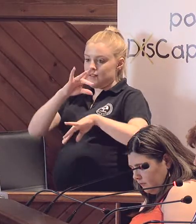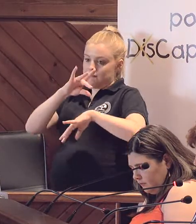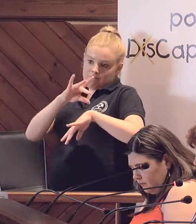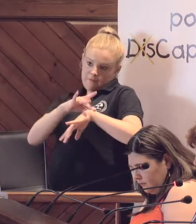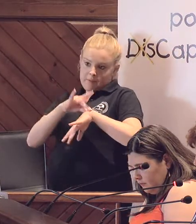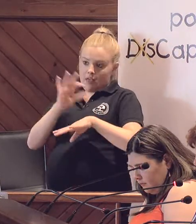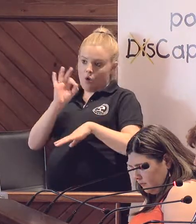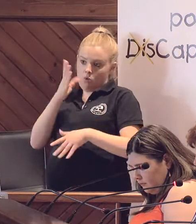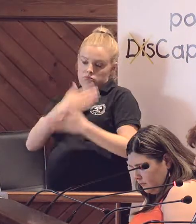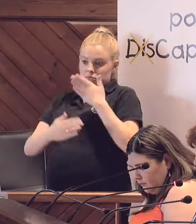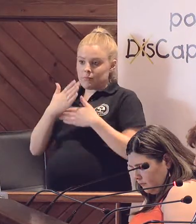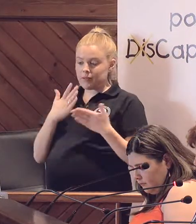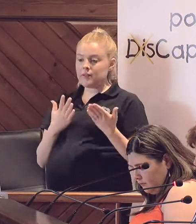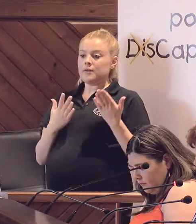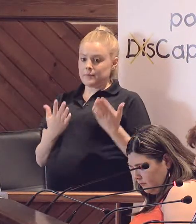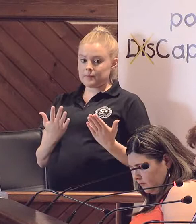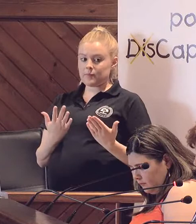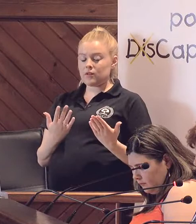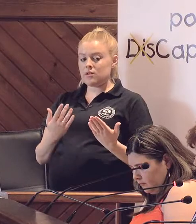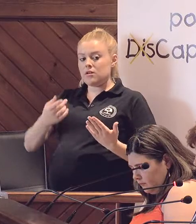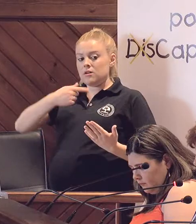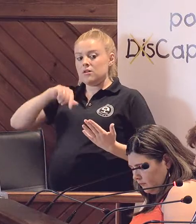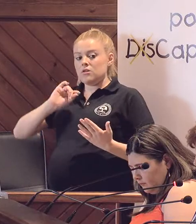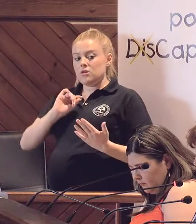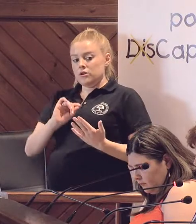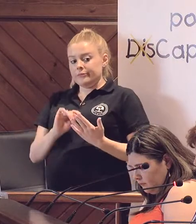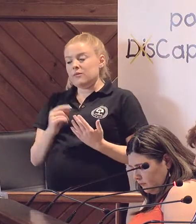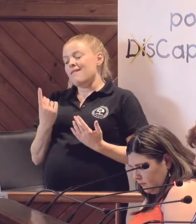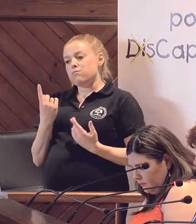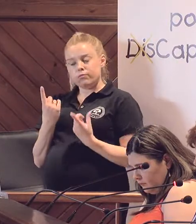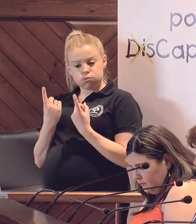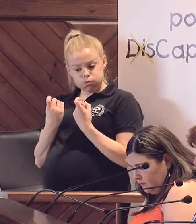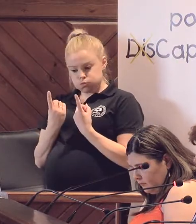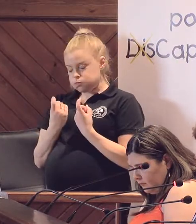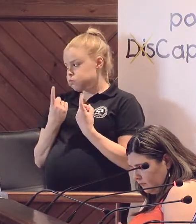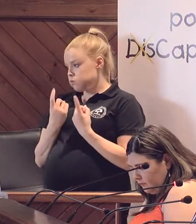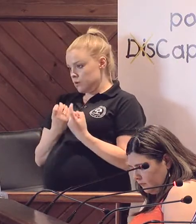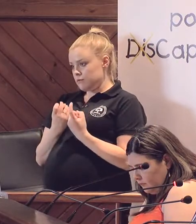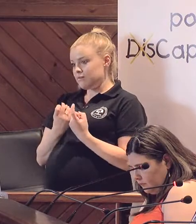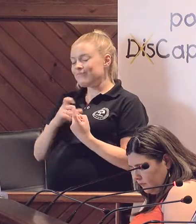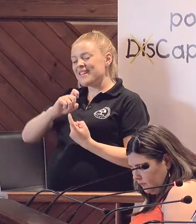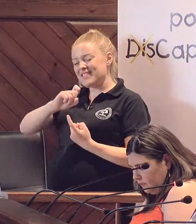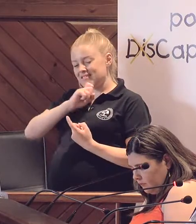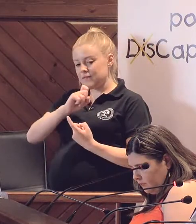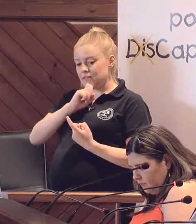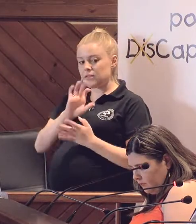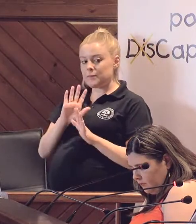pues, sería, para nosotros, sería bastante necesario. Es difícil la configuración, pero